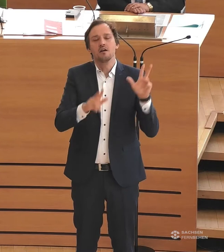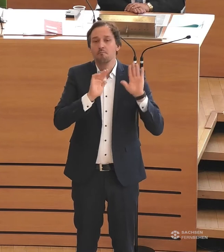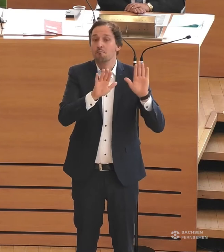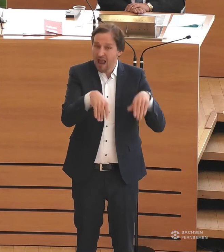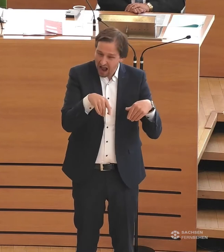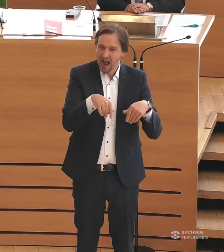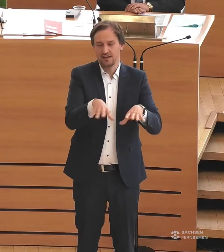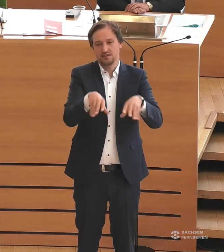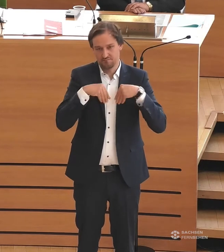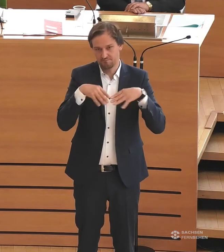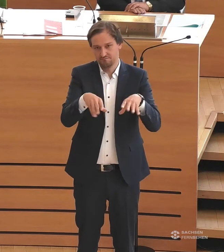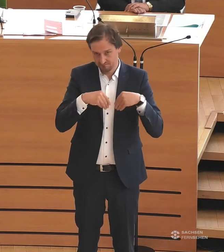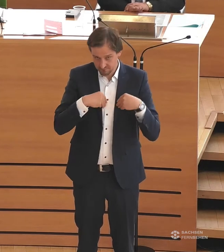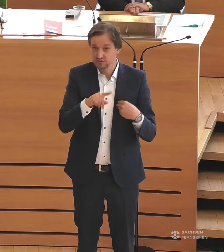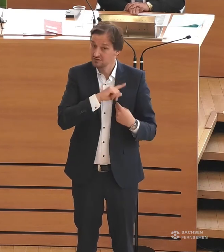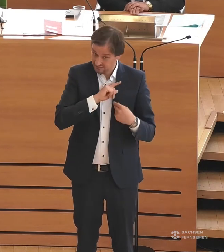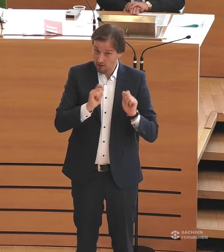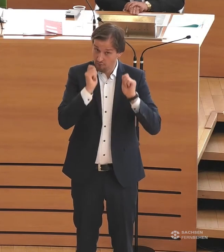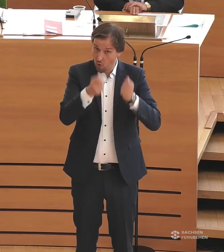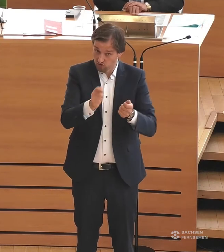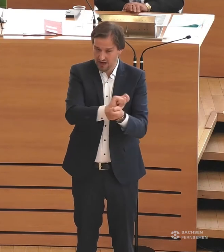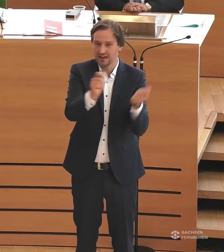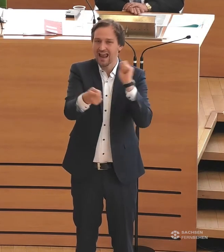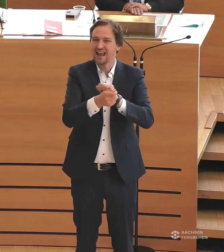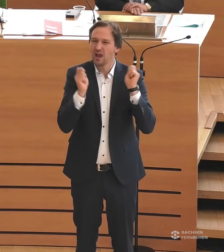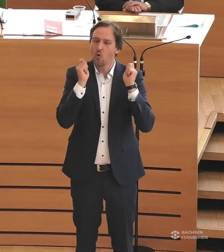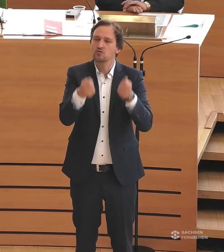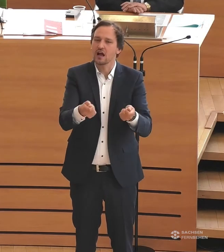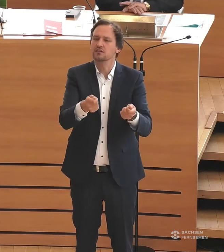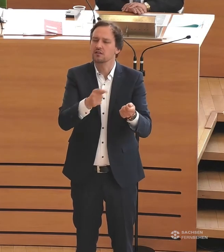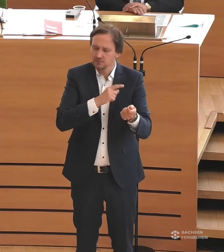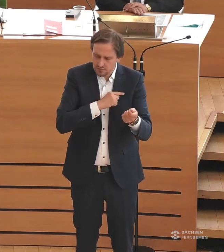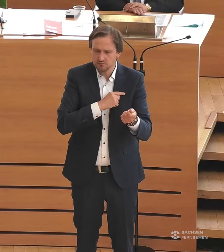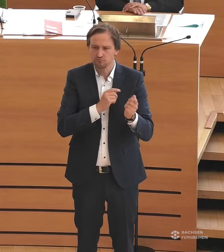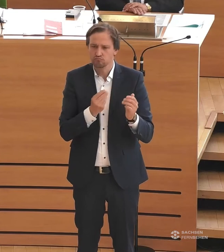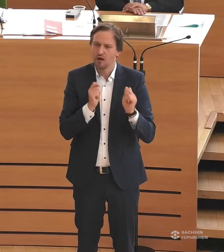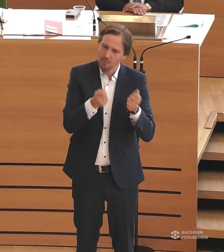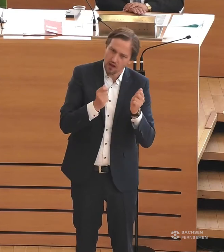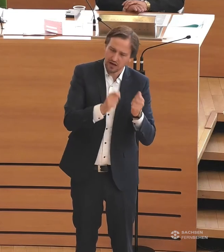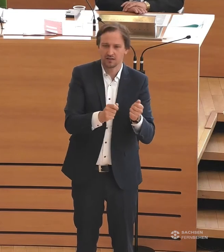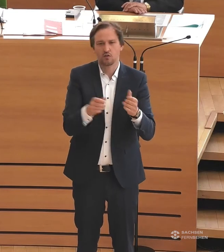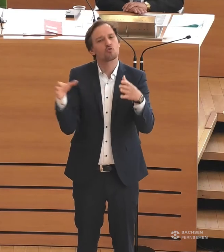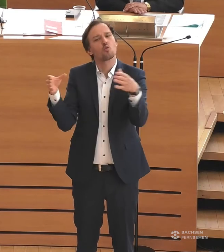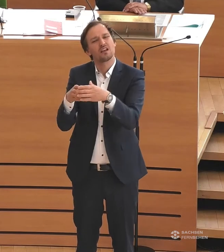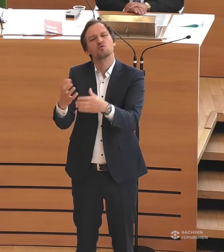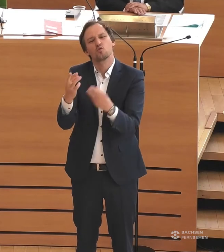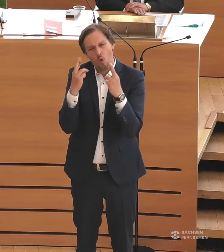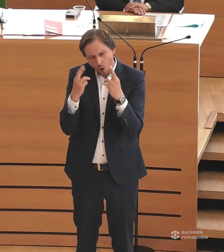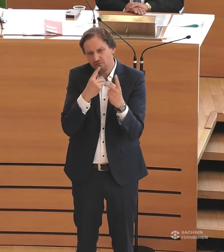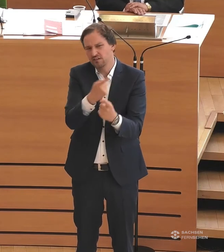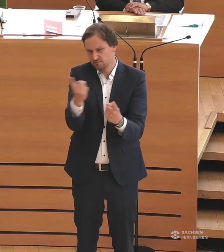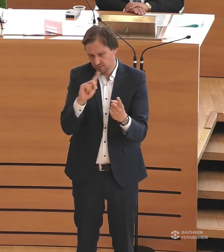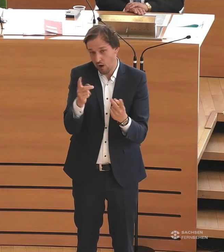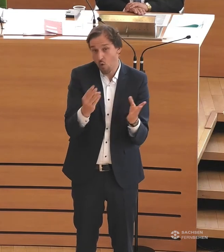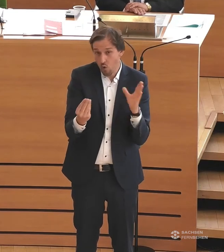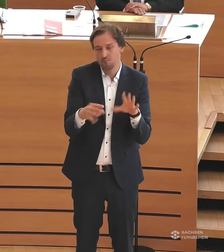Wir werden dann natürlich diese Vorschläge in Änderungsanträge gießen und hoffen da sehr auf die Unterstützung der Koalition zur Umsetzung. Denn es